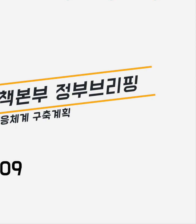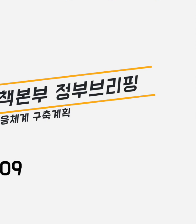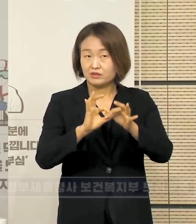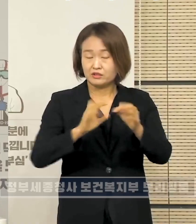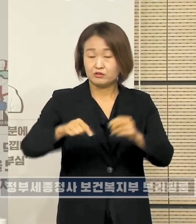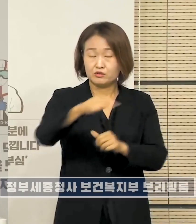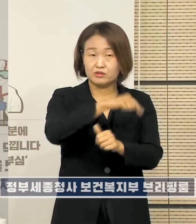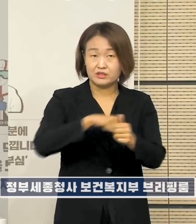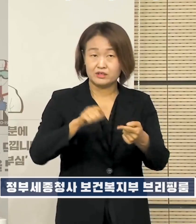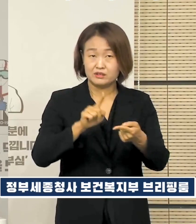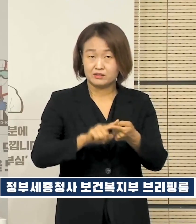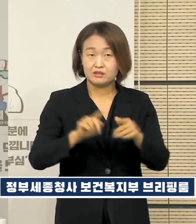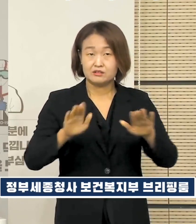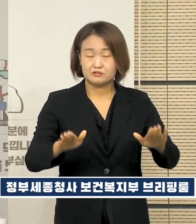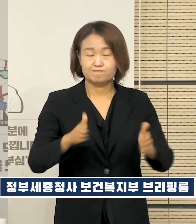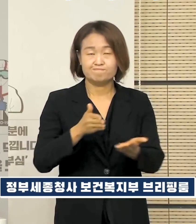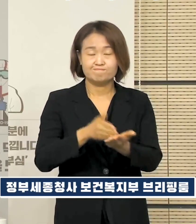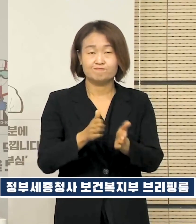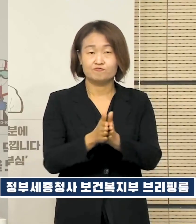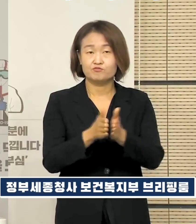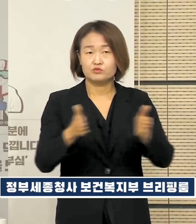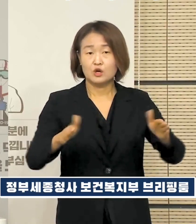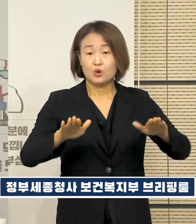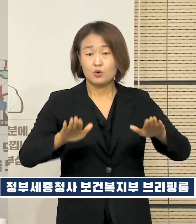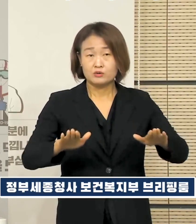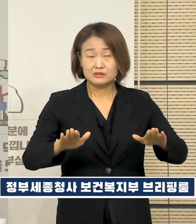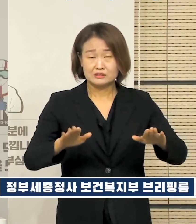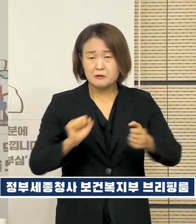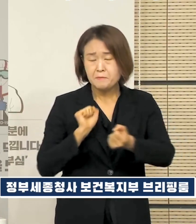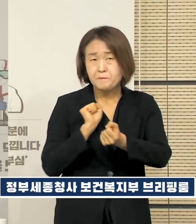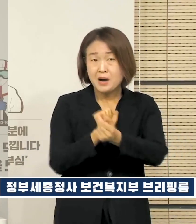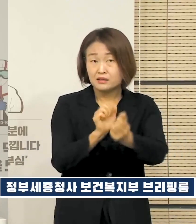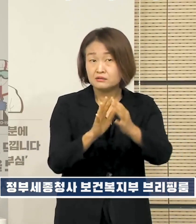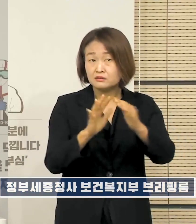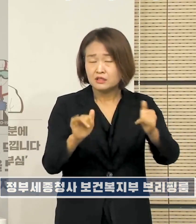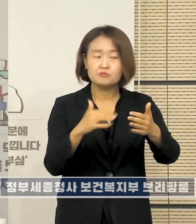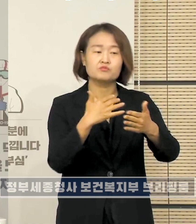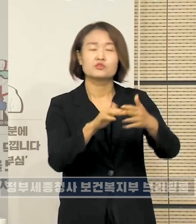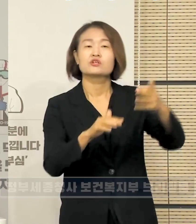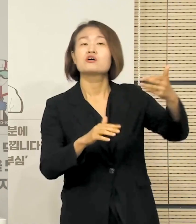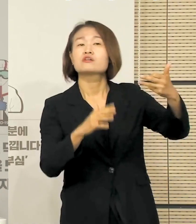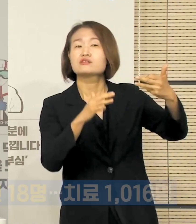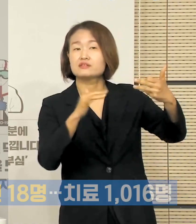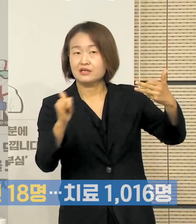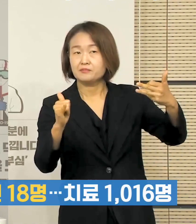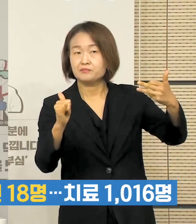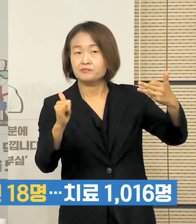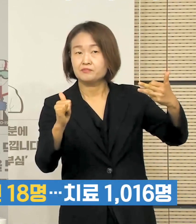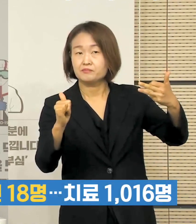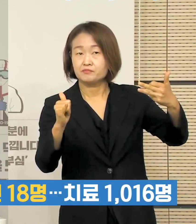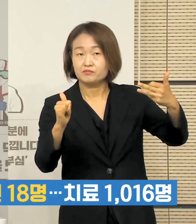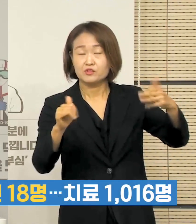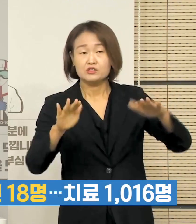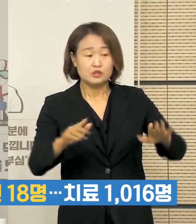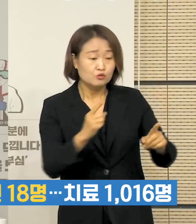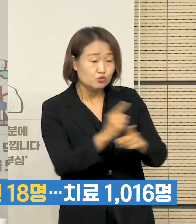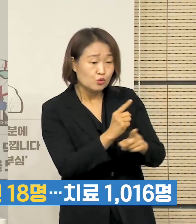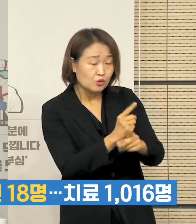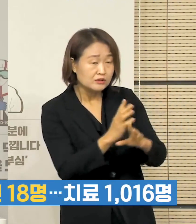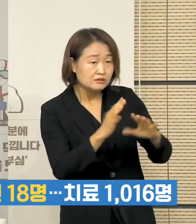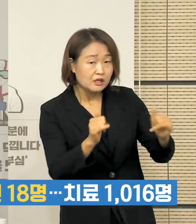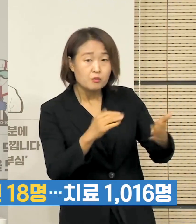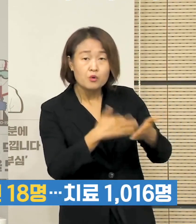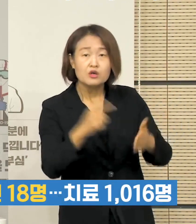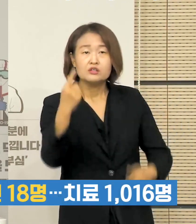오늘 0시 기준 신규 확진 환자는 18명이고 치료받고 계신 환자들은